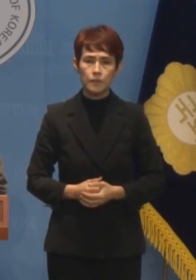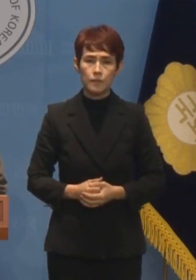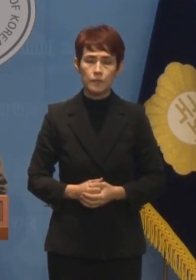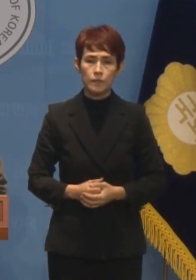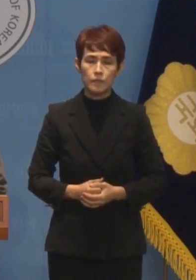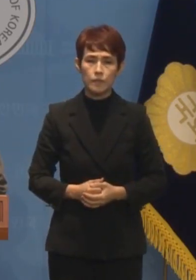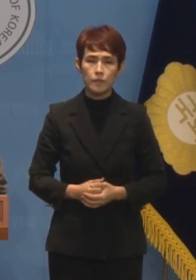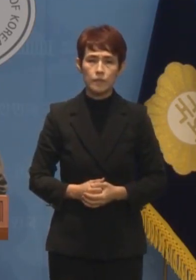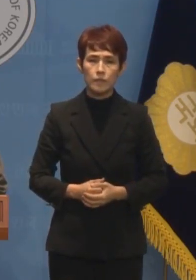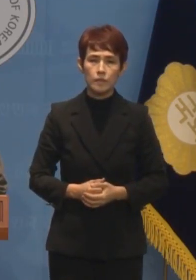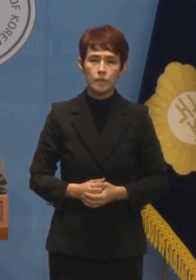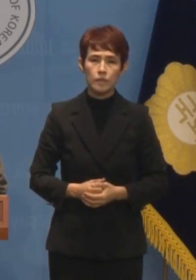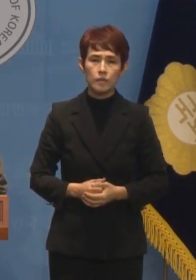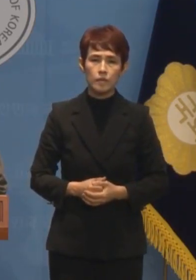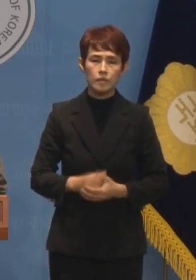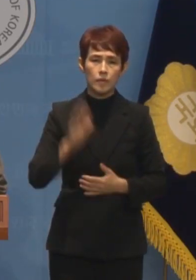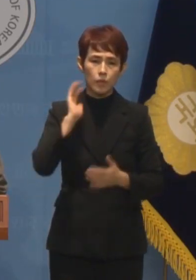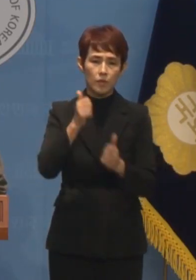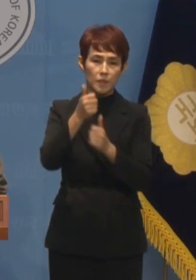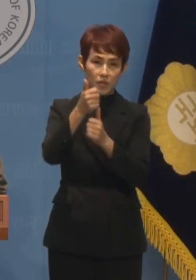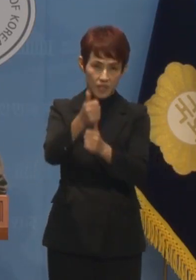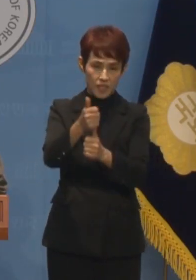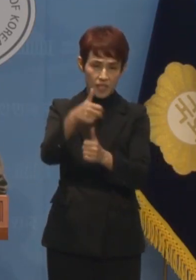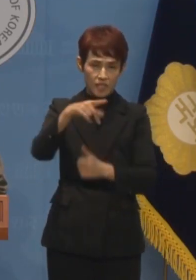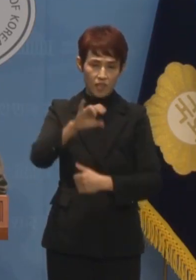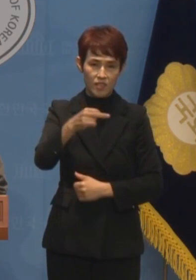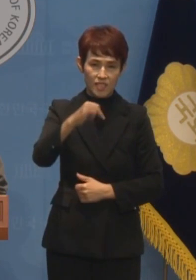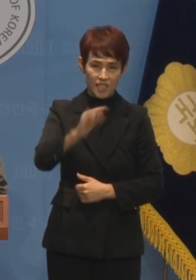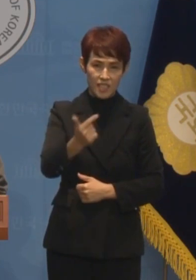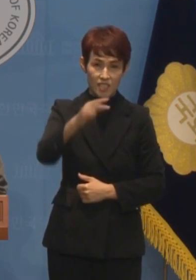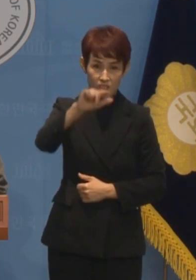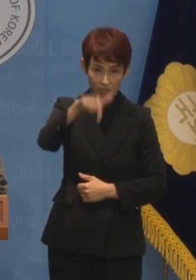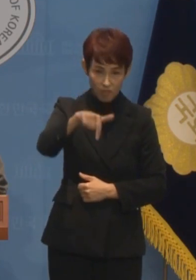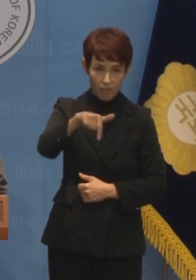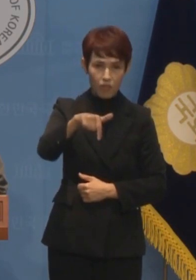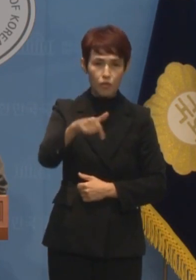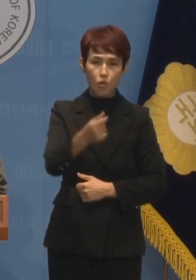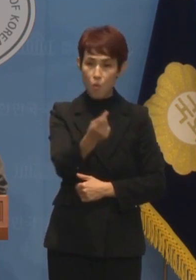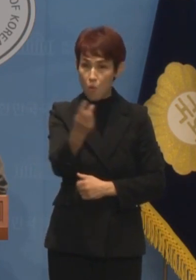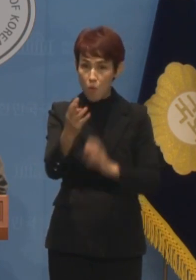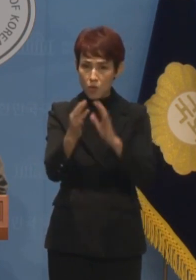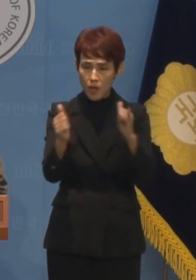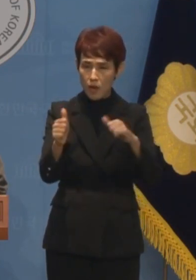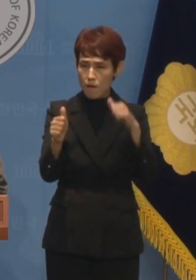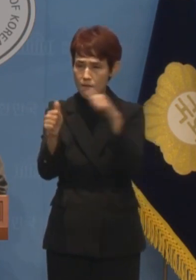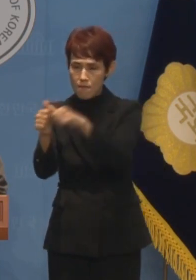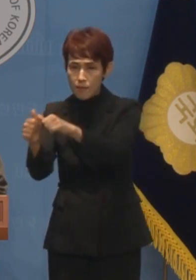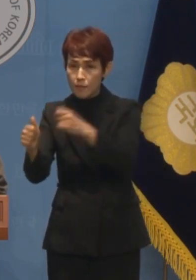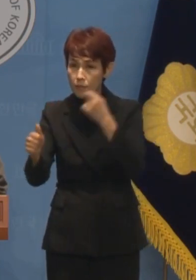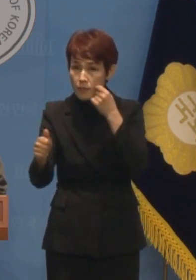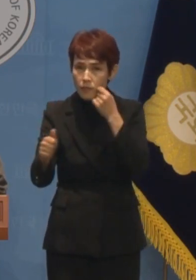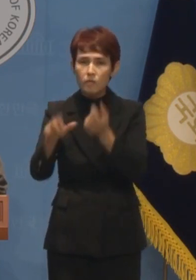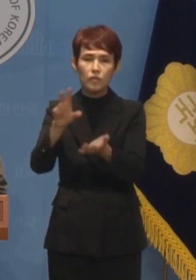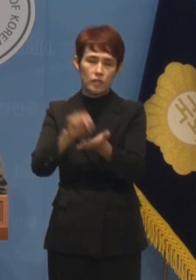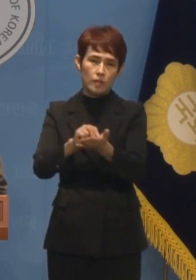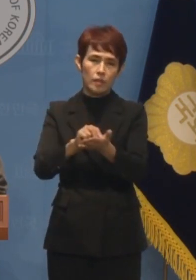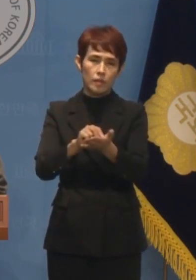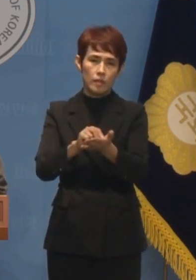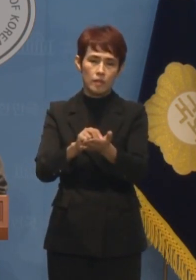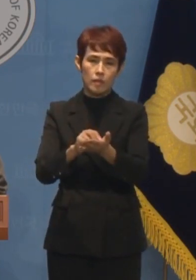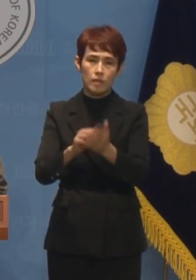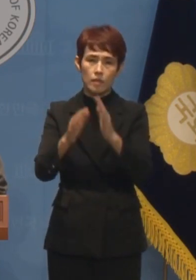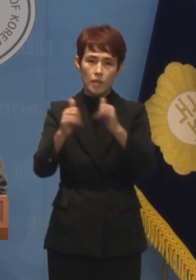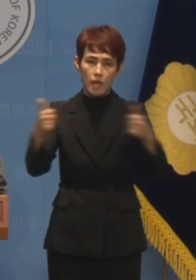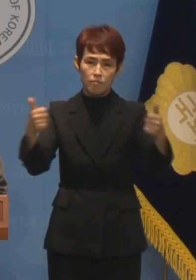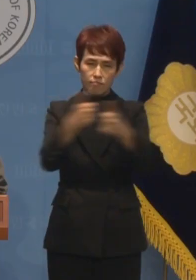정진석 비서실장을 포함한 윤석열 정권의 인사들이 충원을 제대로 하지 못했으니 인적